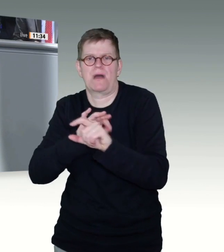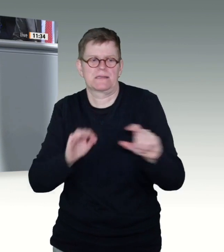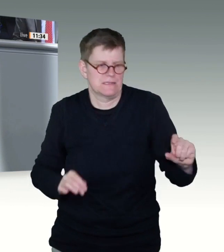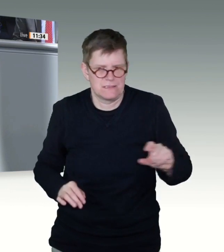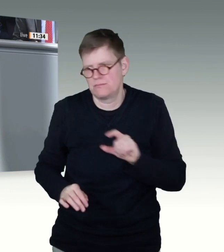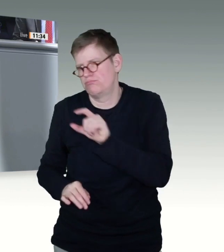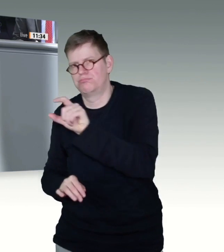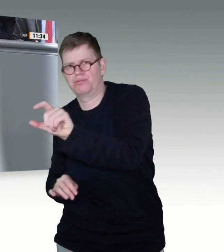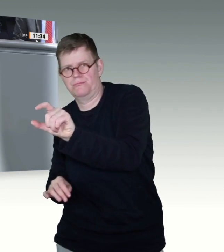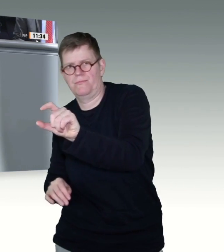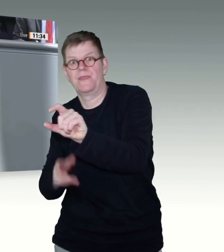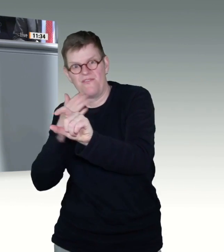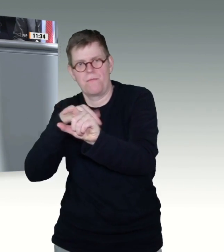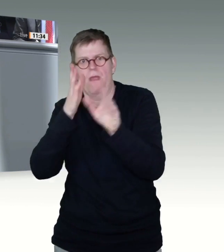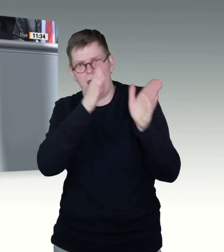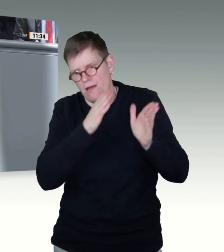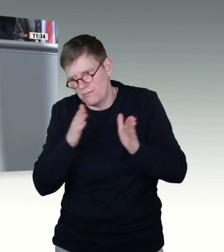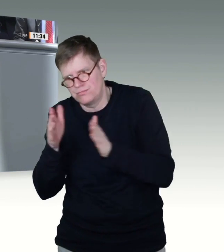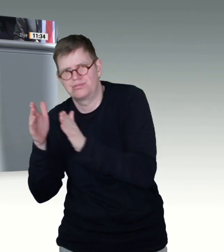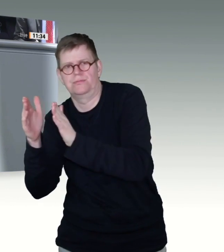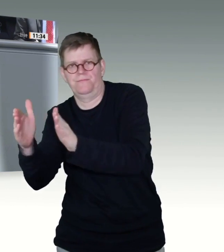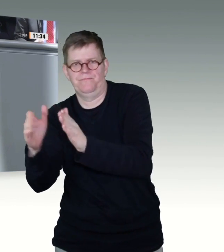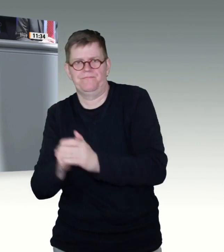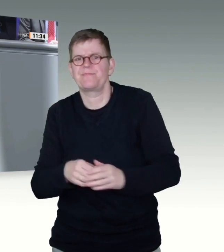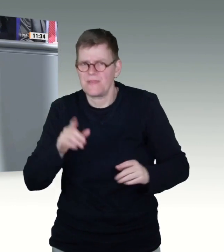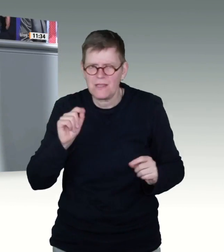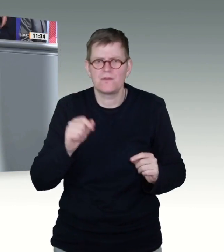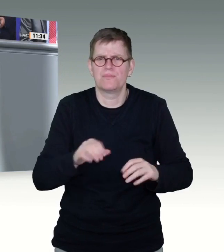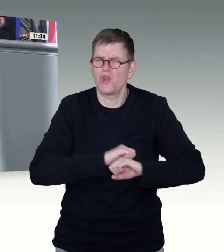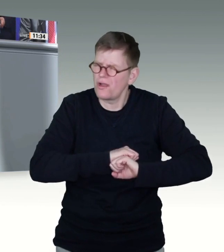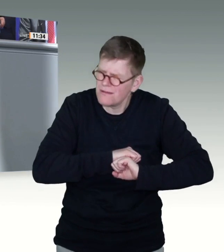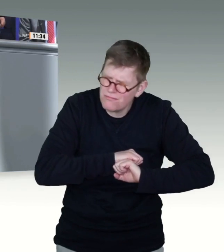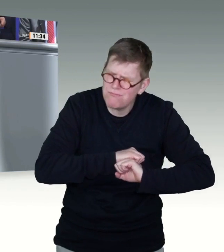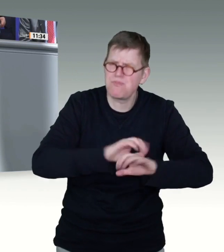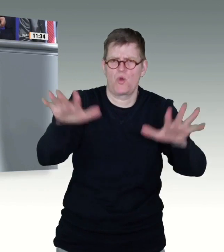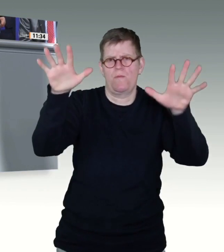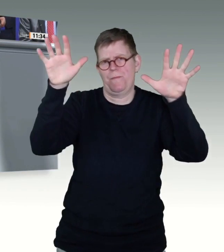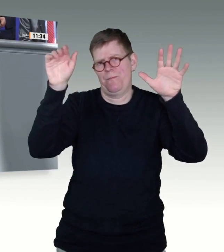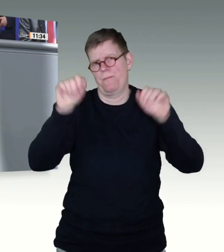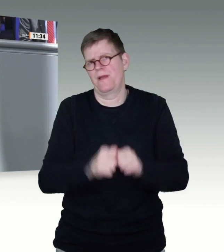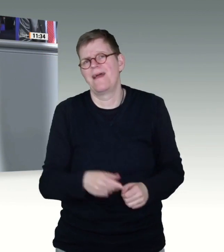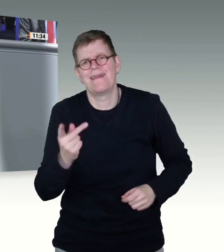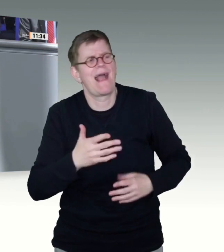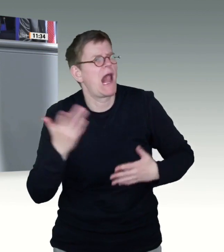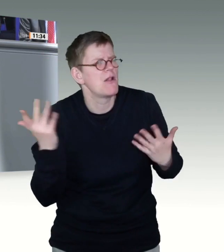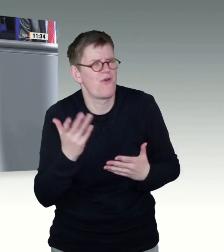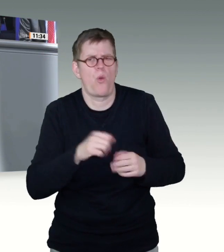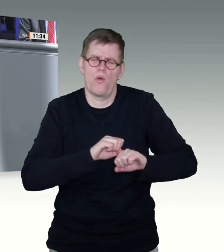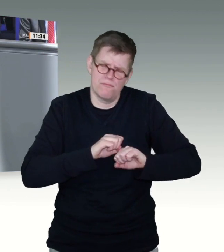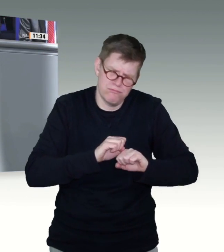die Praxen impfen, so viel Impfstoff raushauen, wie es eben möglich ist. Nach Ostern sollten